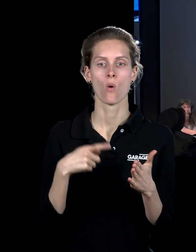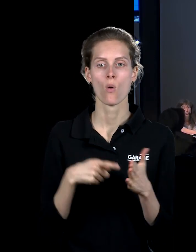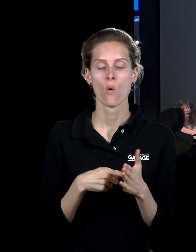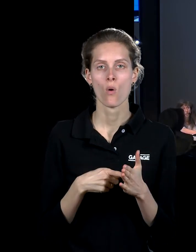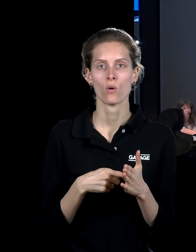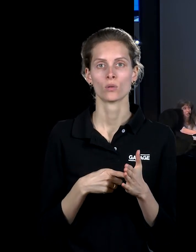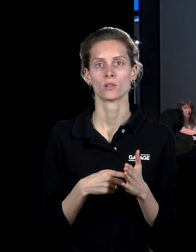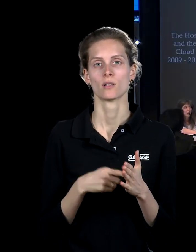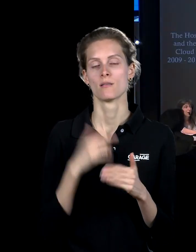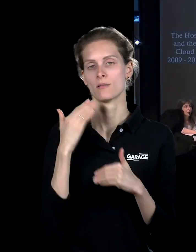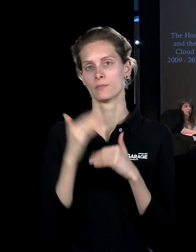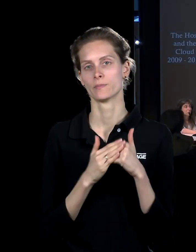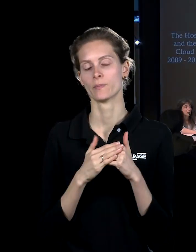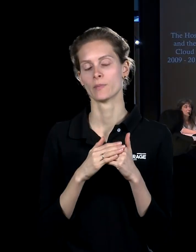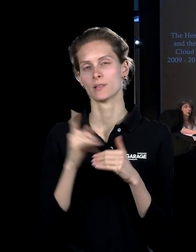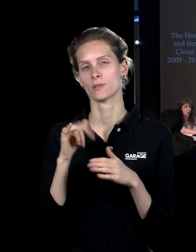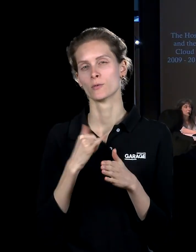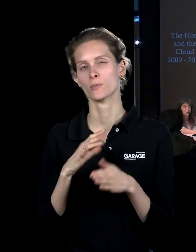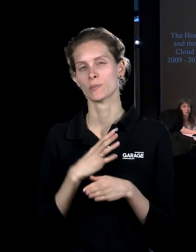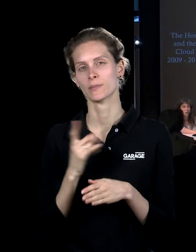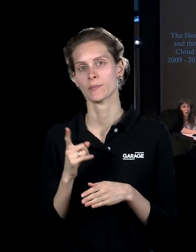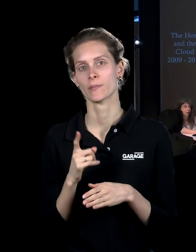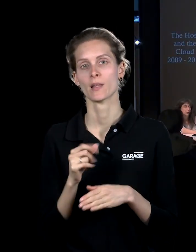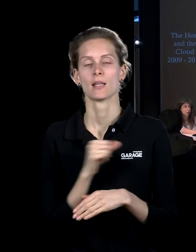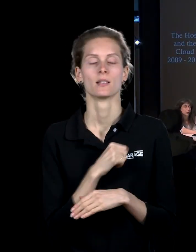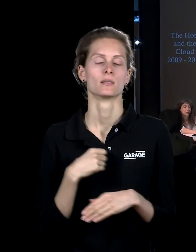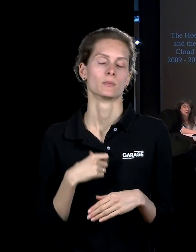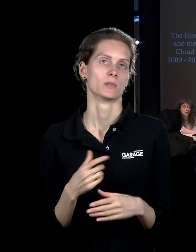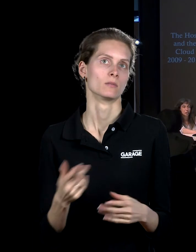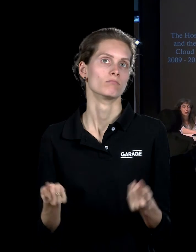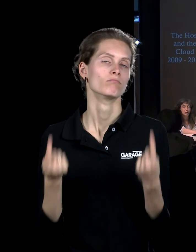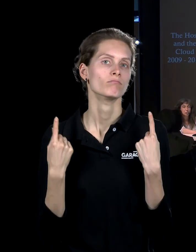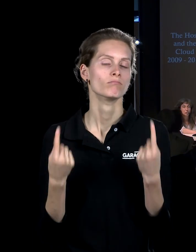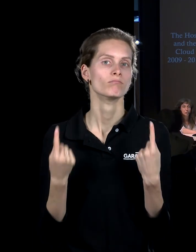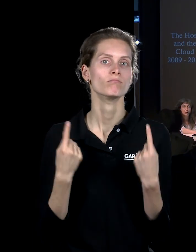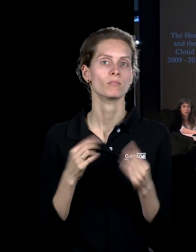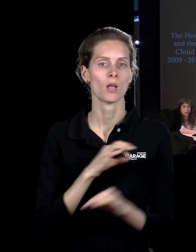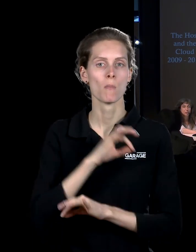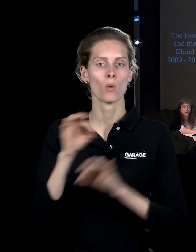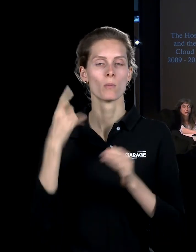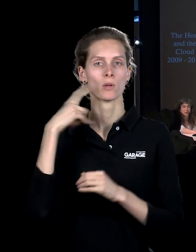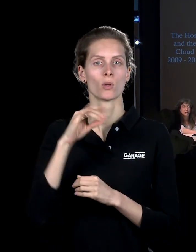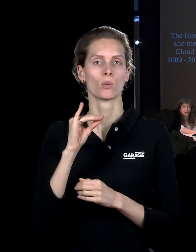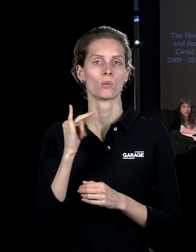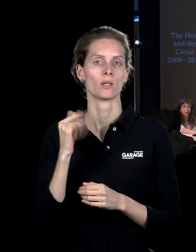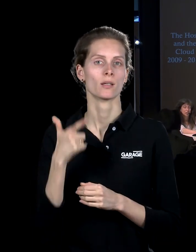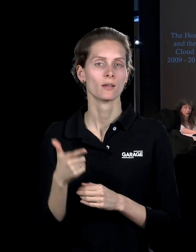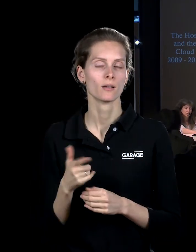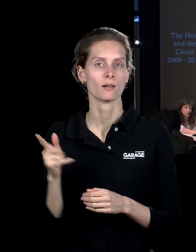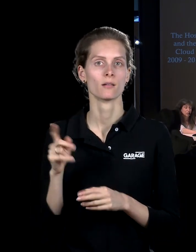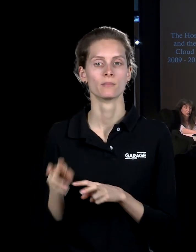городка около Нью-Йорка. И, может быть, самый грандиозный проект, который в этом роде, который придумывает УИК, собственно, переходя